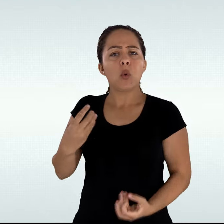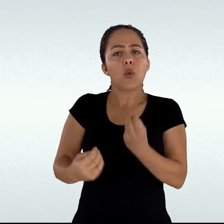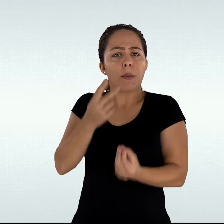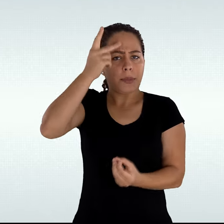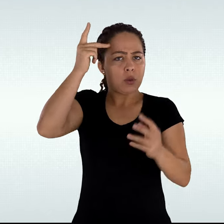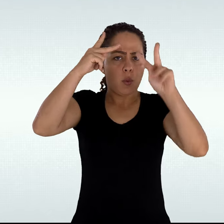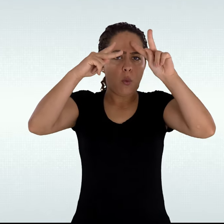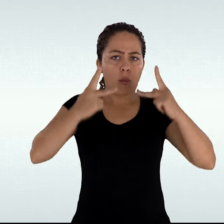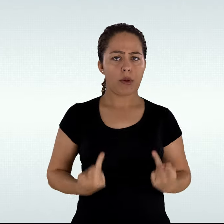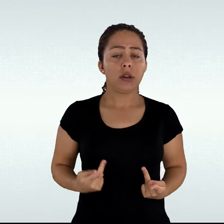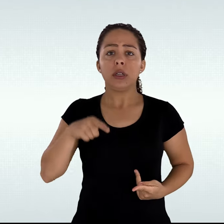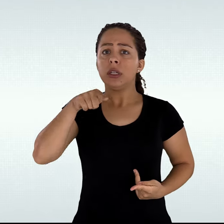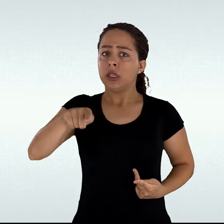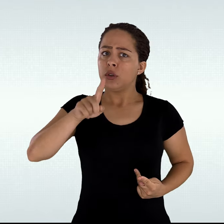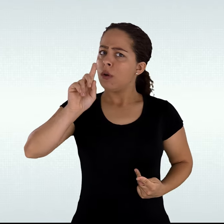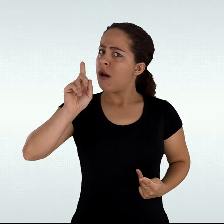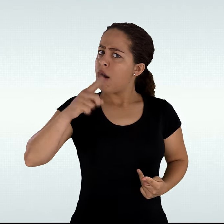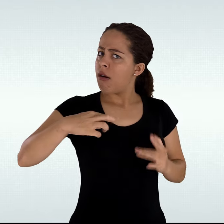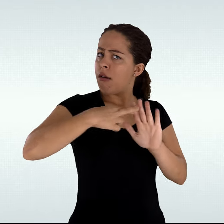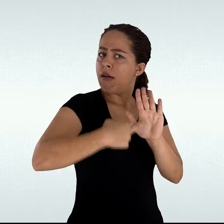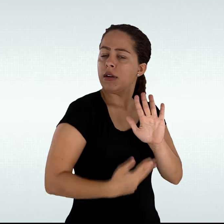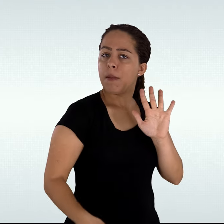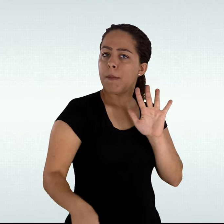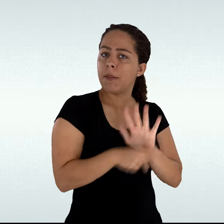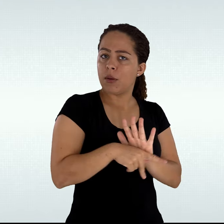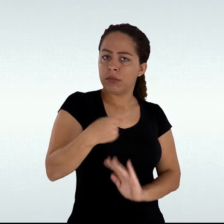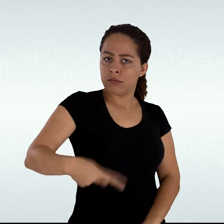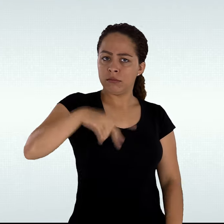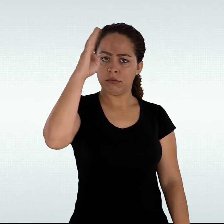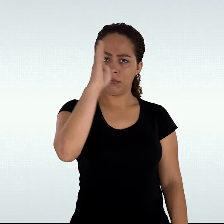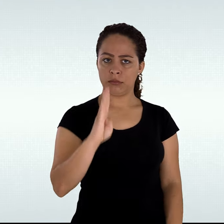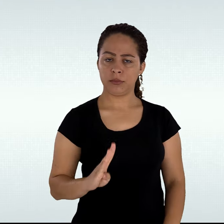humana como um dos fundamentos da República Federativa do Brasil.